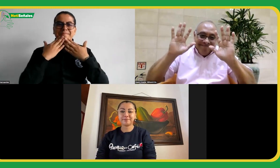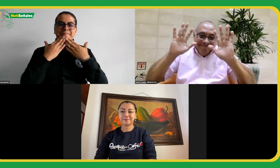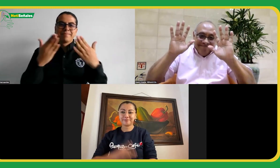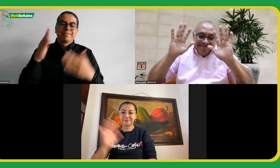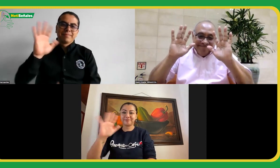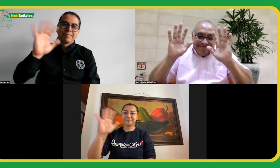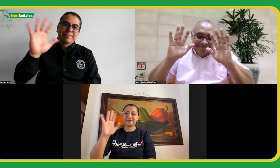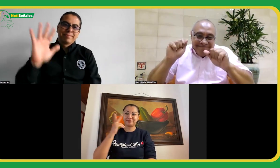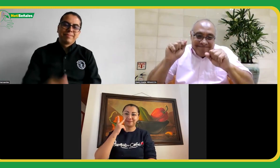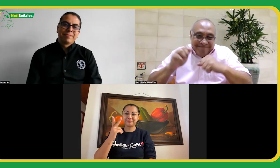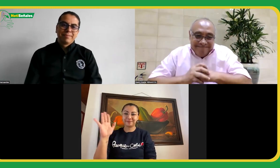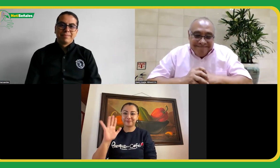chao hasta luego nos vemos